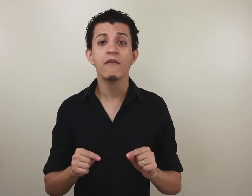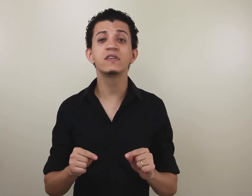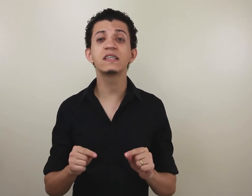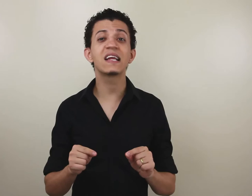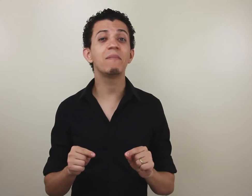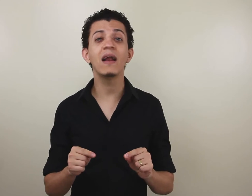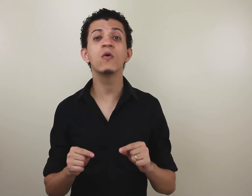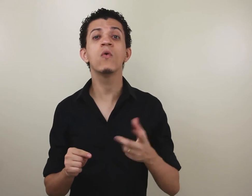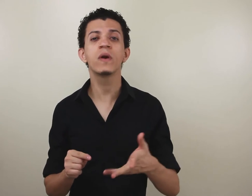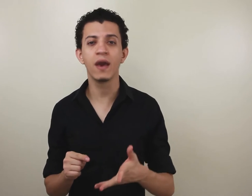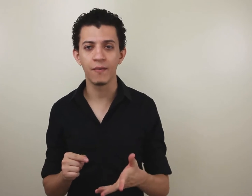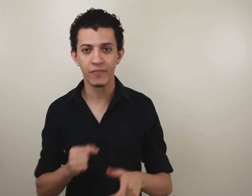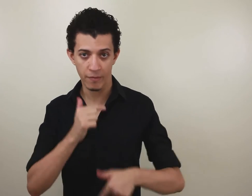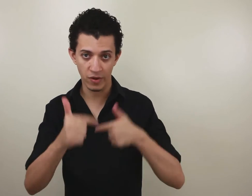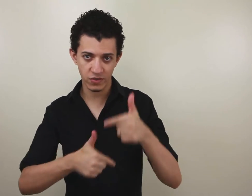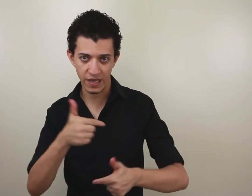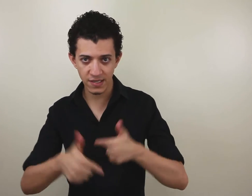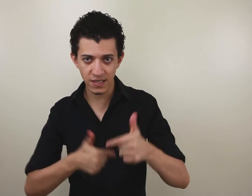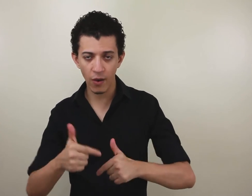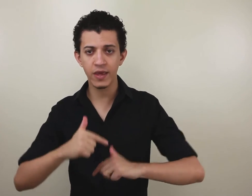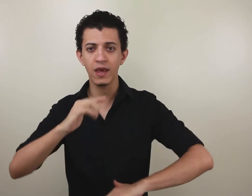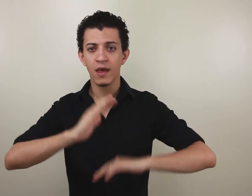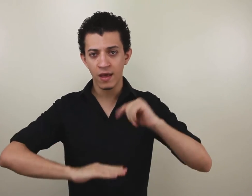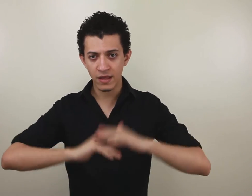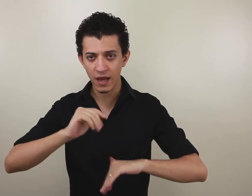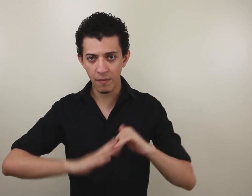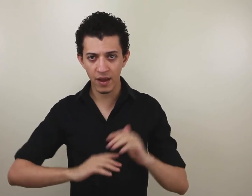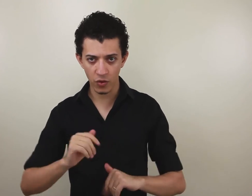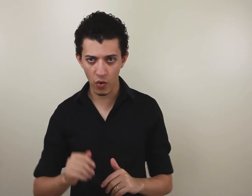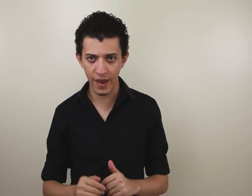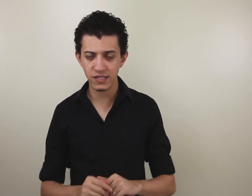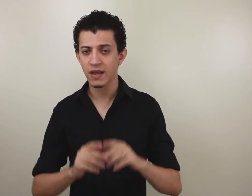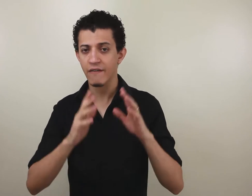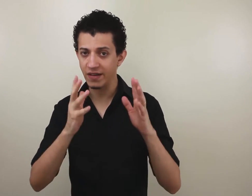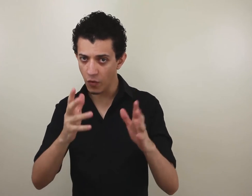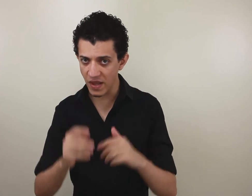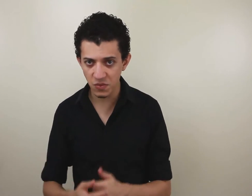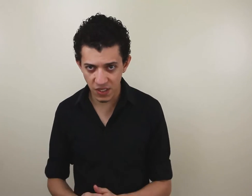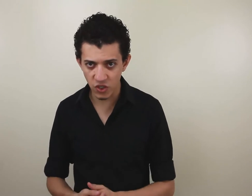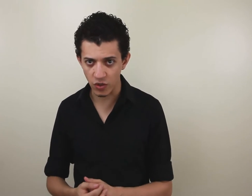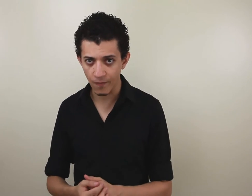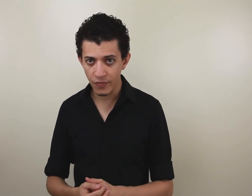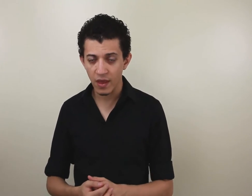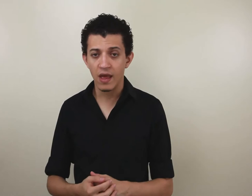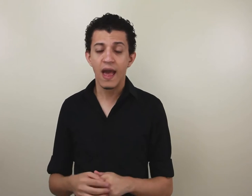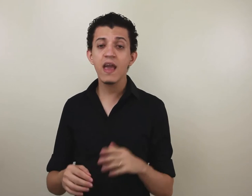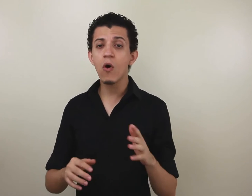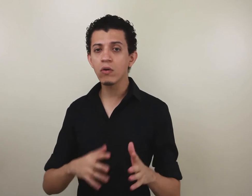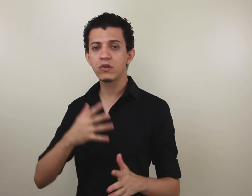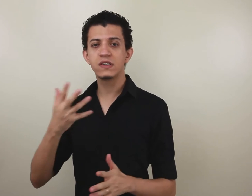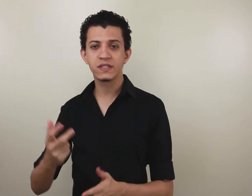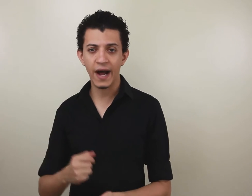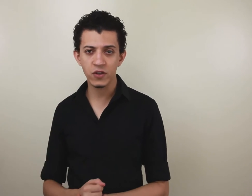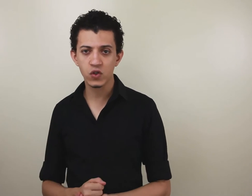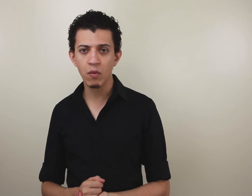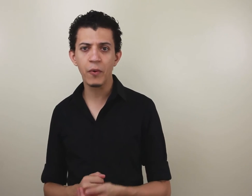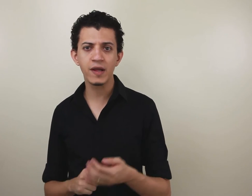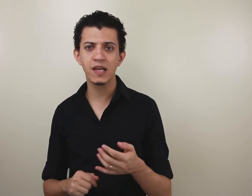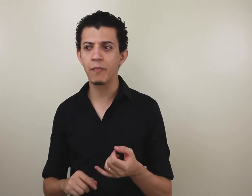Vocês trabalham com o quê? Pode-se usar esse sinal aqui, intercambiando com esse, vai dar o mesmo sentido. Em outros estados, como por exemplo,